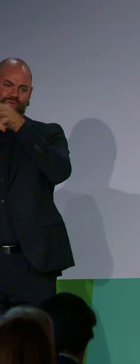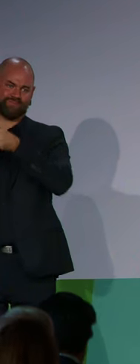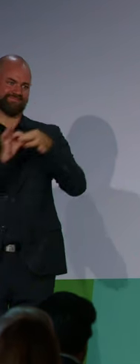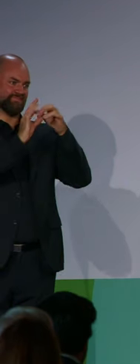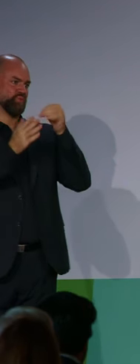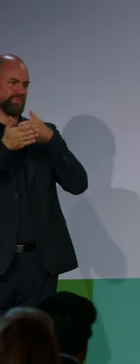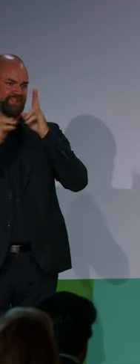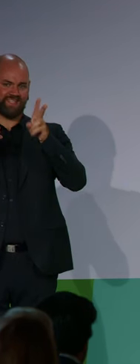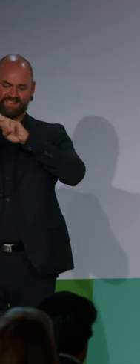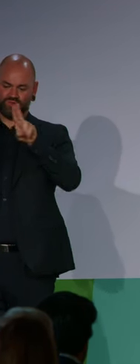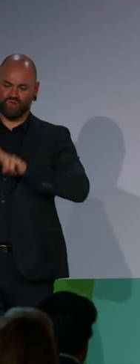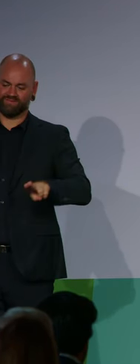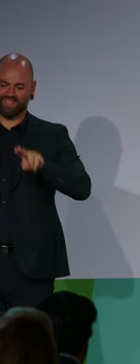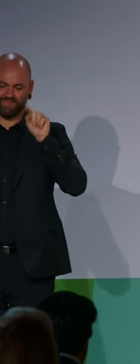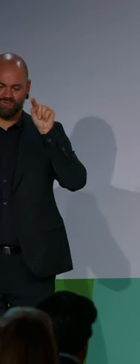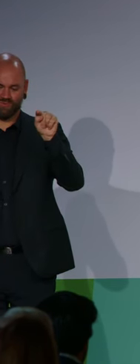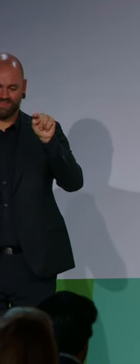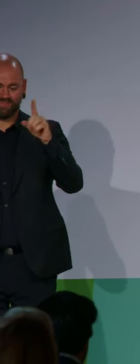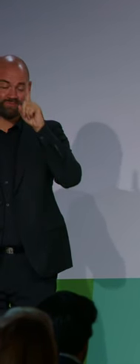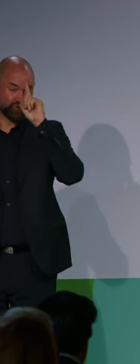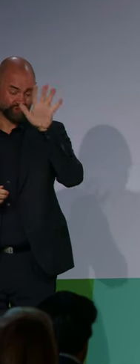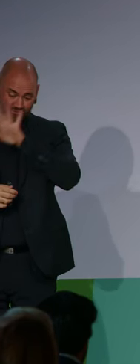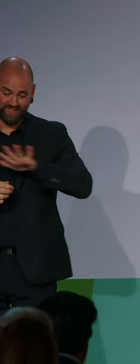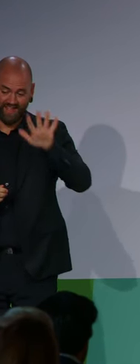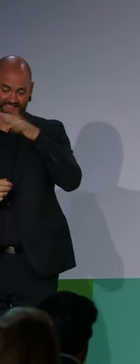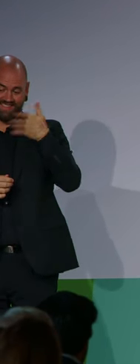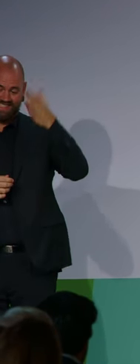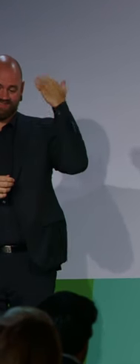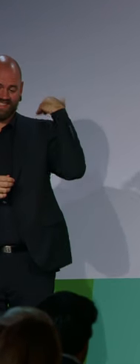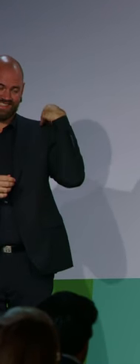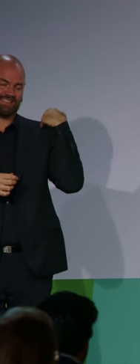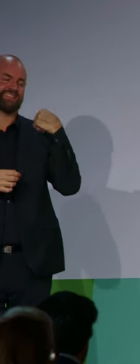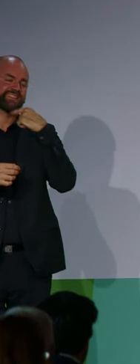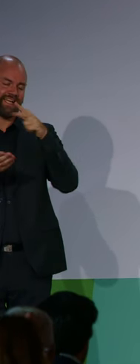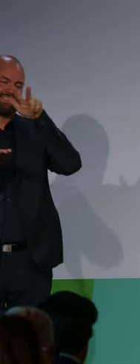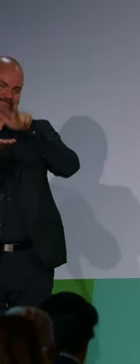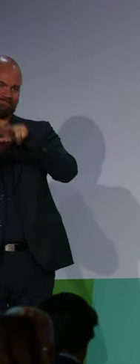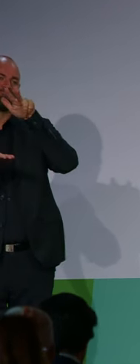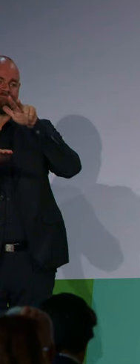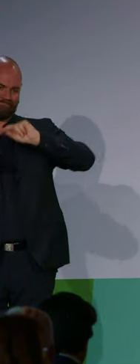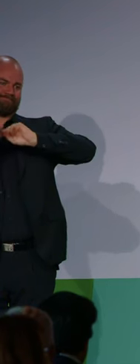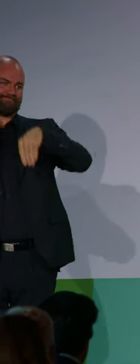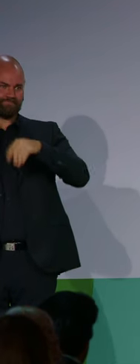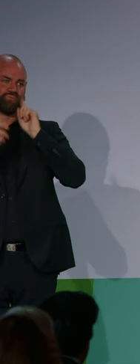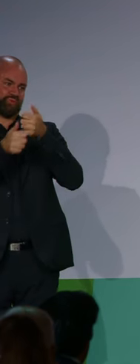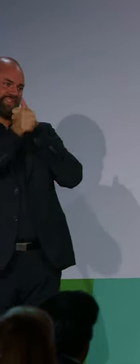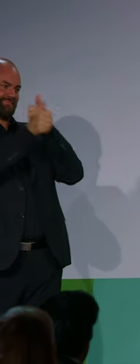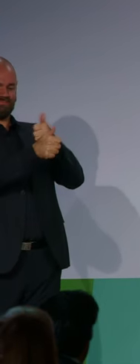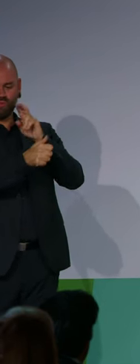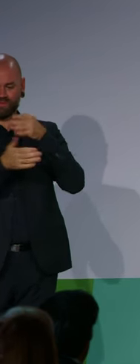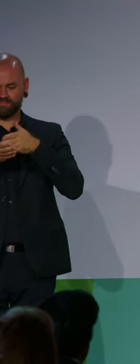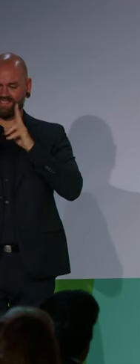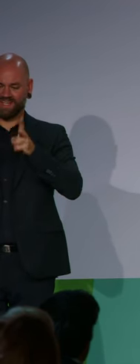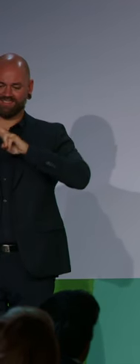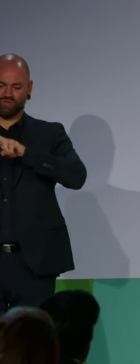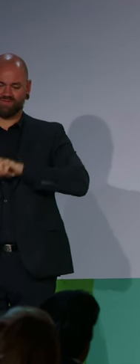weiß, dass Sie zu Ihrem Wort stehen und weil ich weiß, dass ich mich und wir uns auf Sie verlassen dürfen können, ist es mir